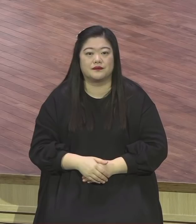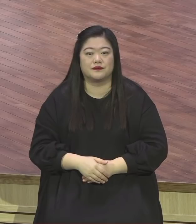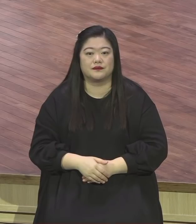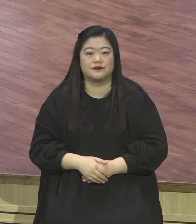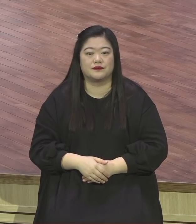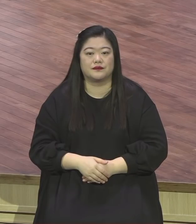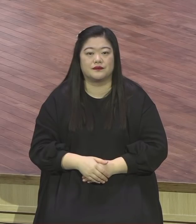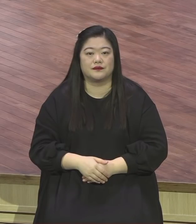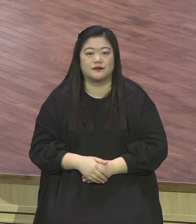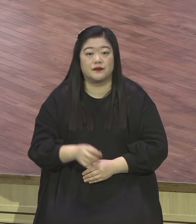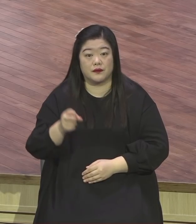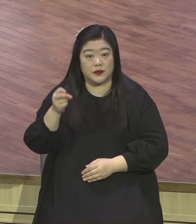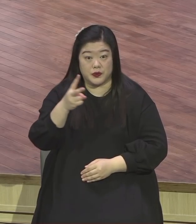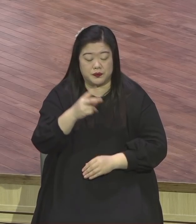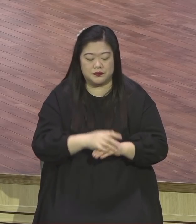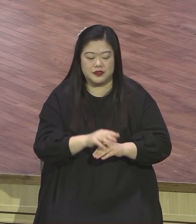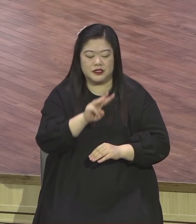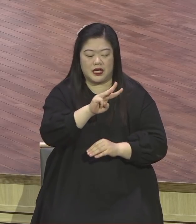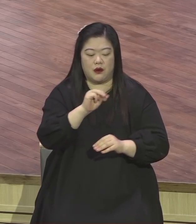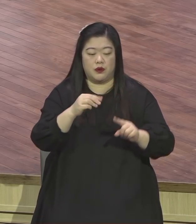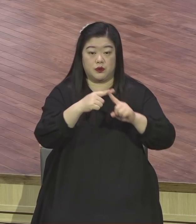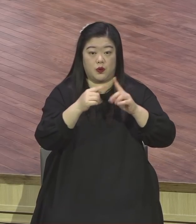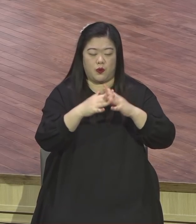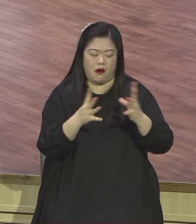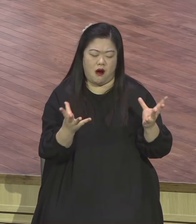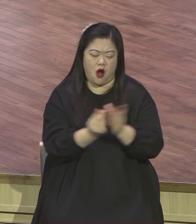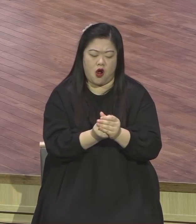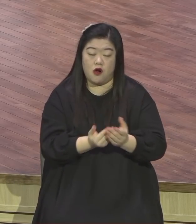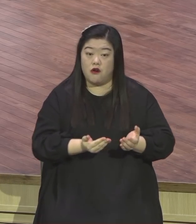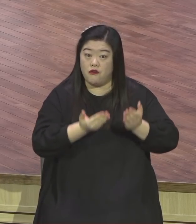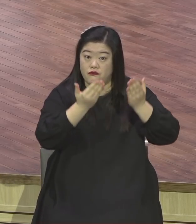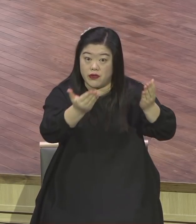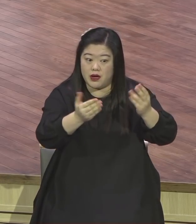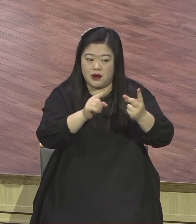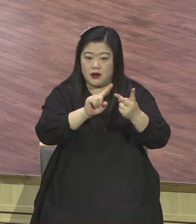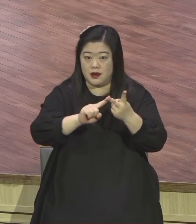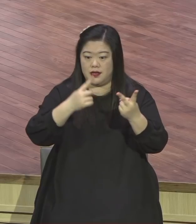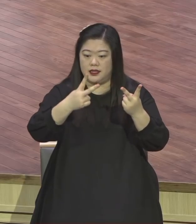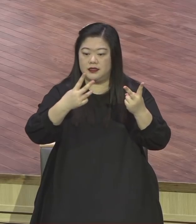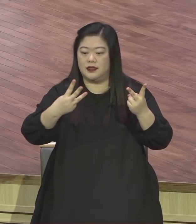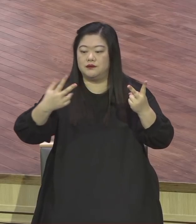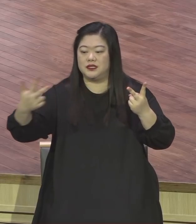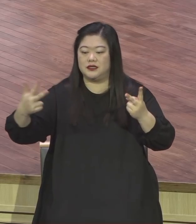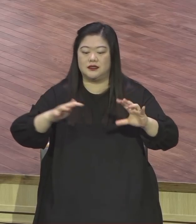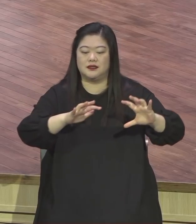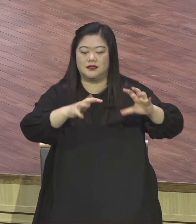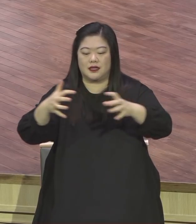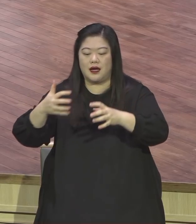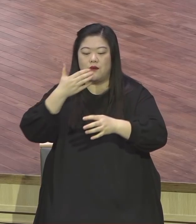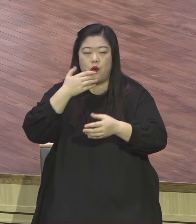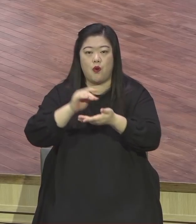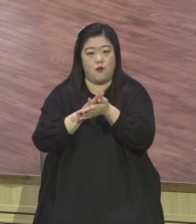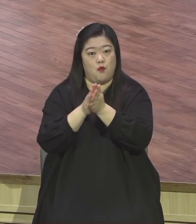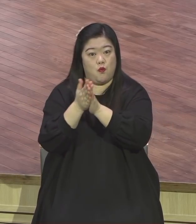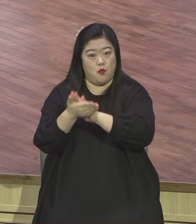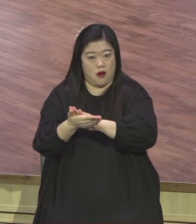본당 헌낭과 2, 3, 7 나라 보고마의 주역으로 하나님께서 서시겠다